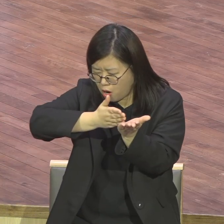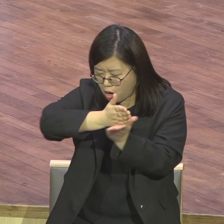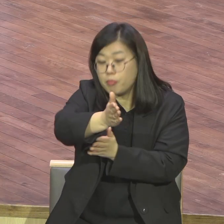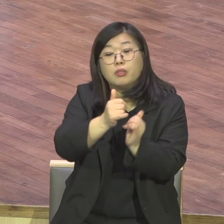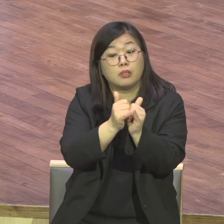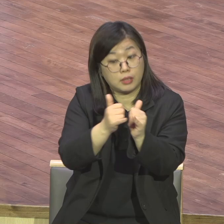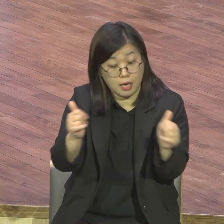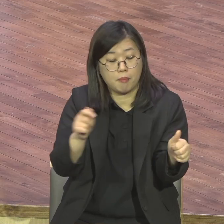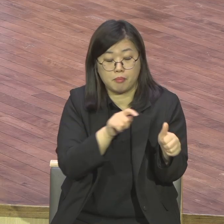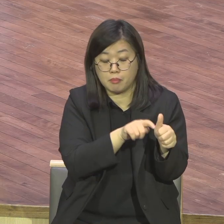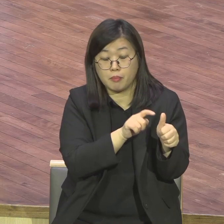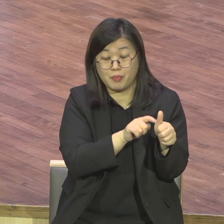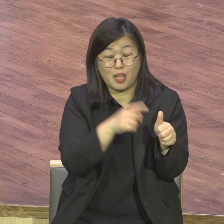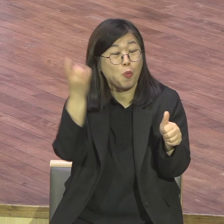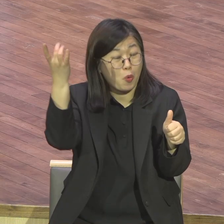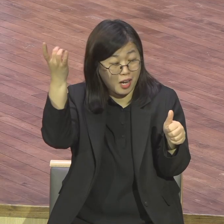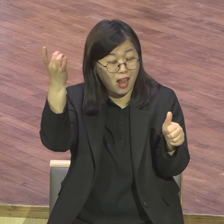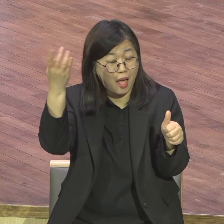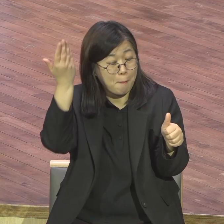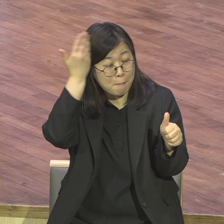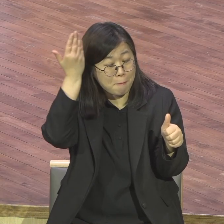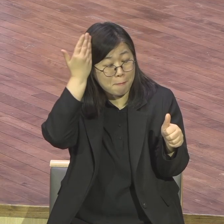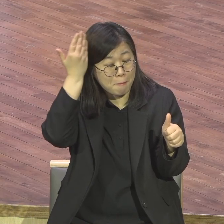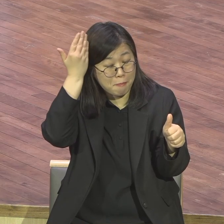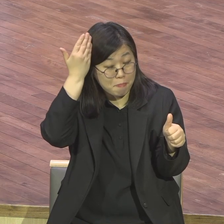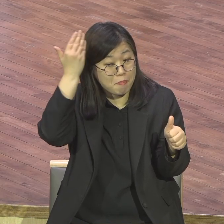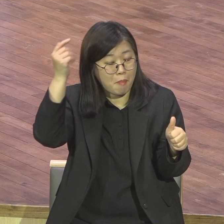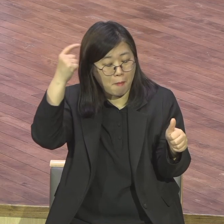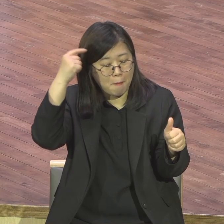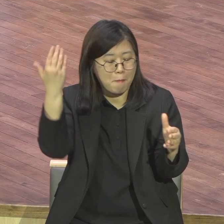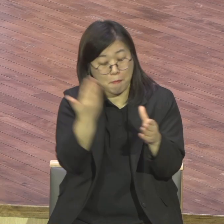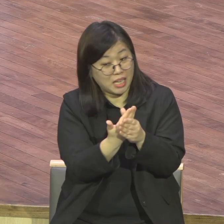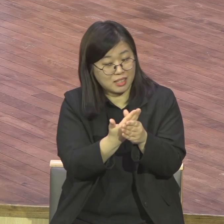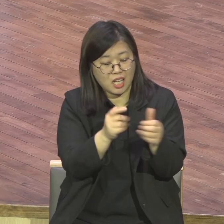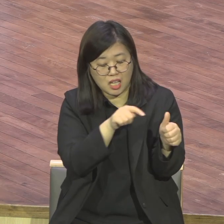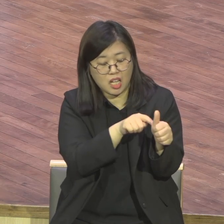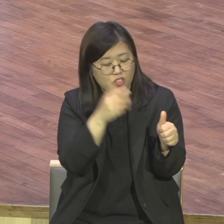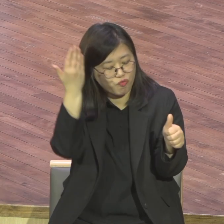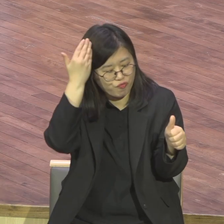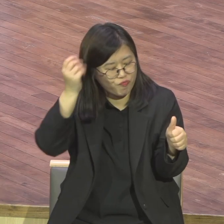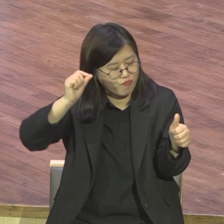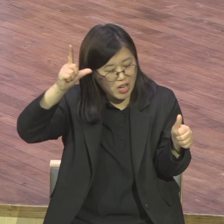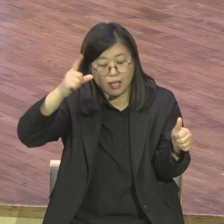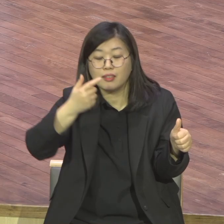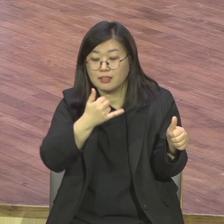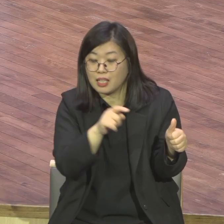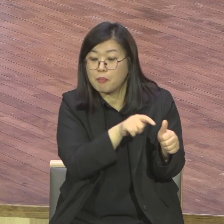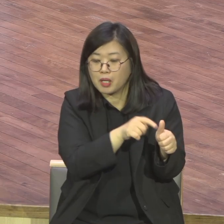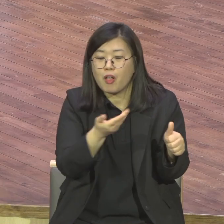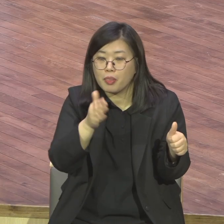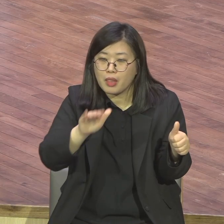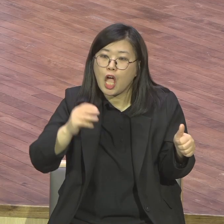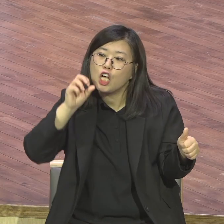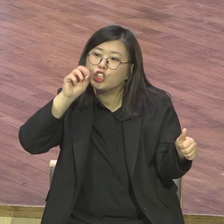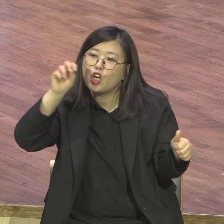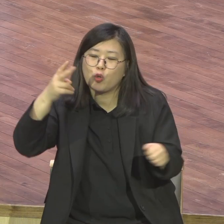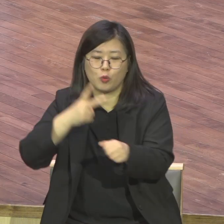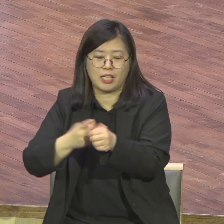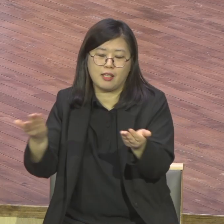나이지리아에 나이지리아에 성교사로 그래 나가가지고 사역하다 보니까 귀신이 들린 김에 온단 말이에요